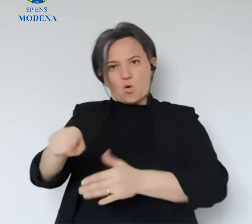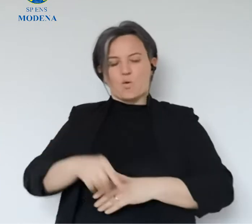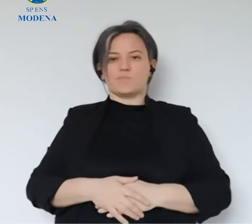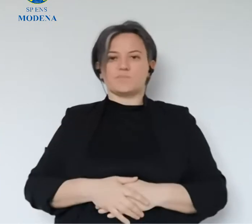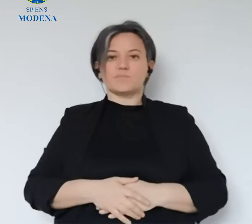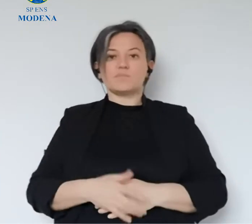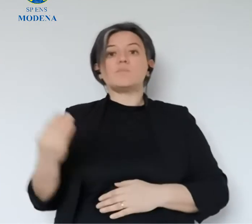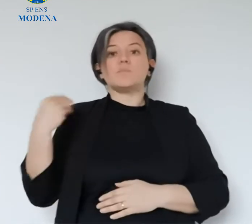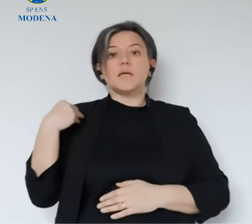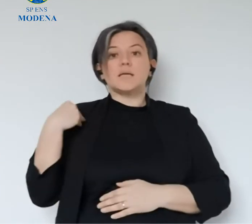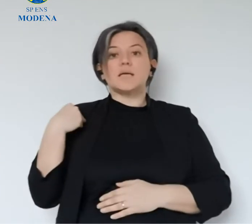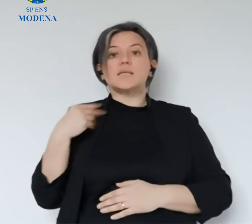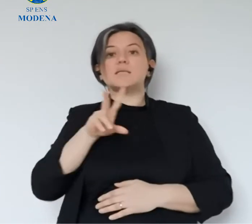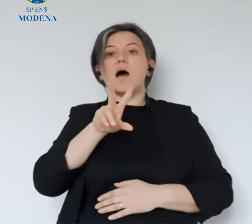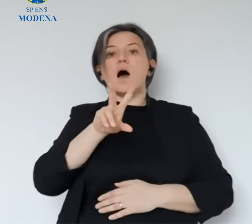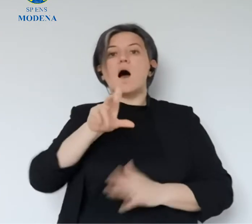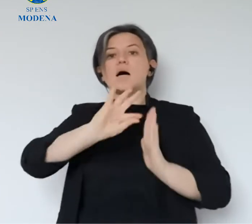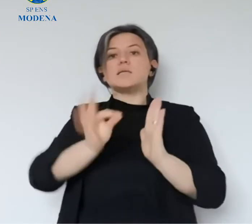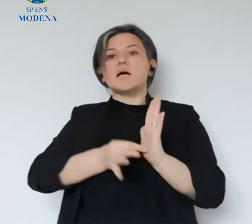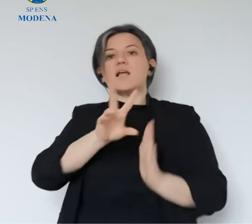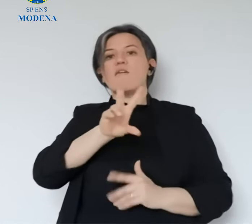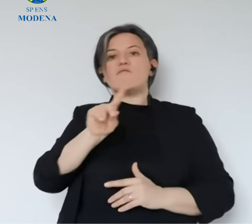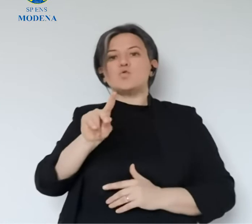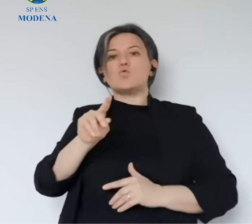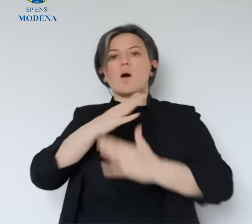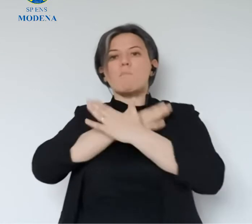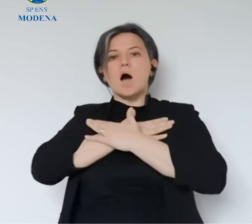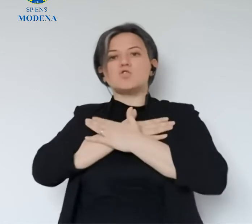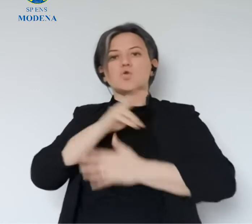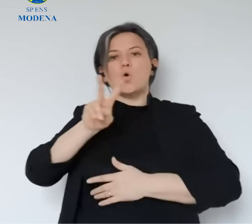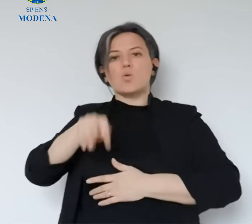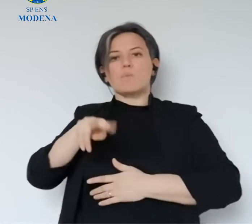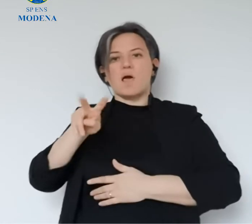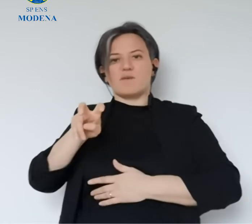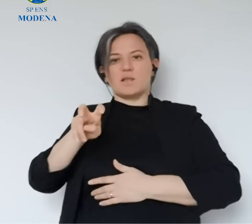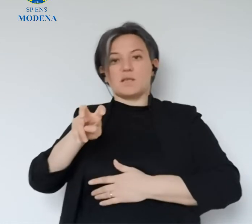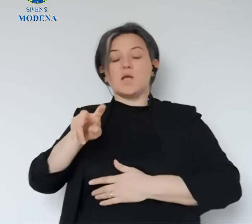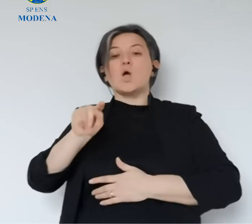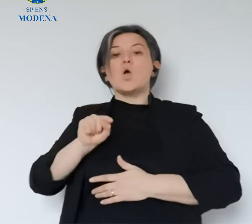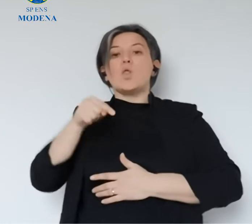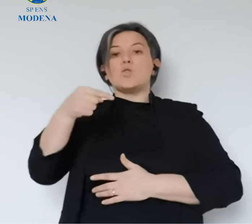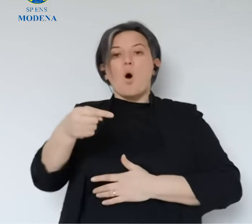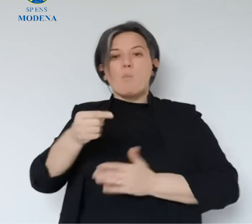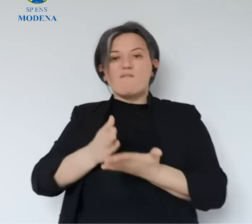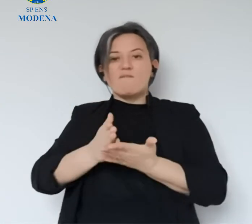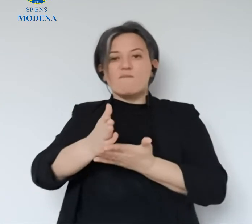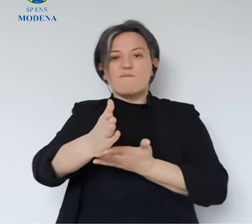quelle risorse che avete investito sulla nostra stagione teatrale, se fate richiesta entro il 31 maggio 2020